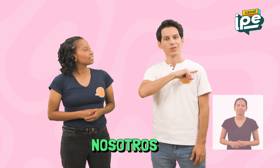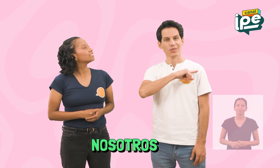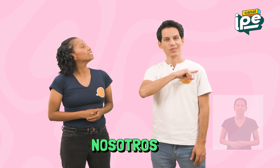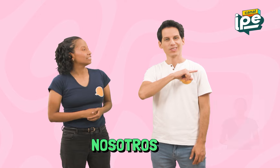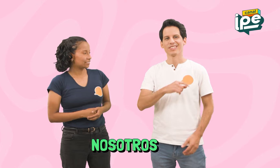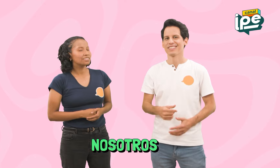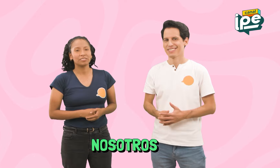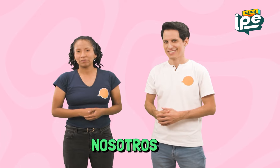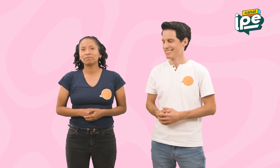Nosotros